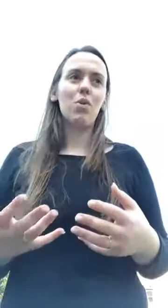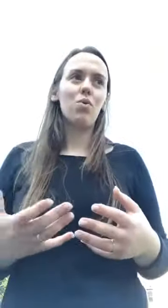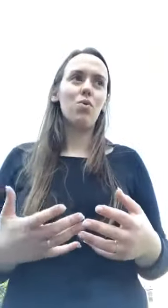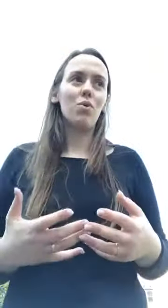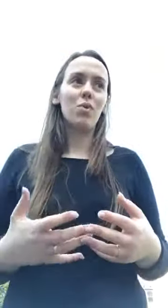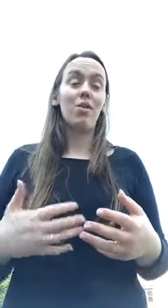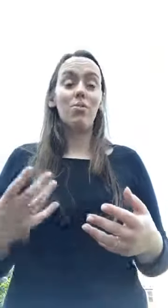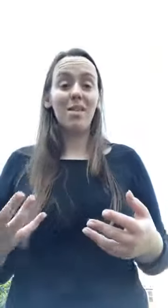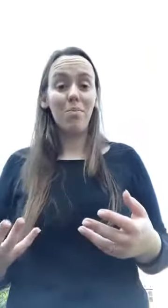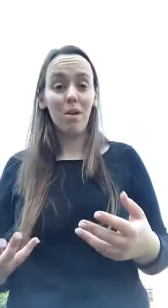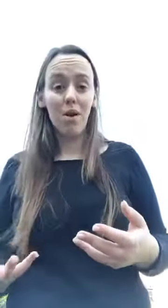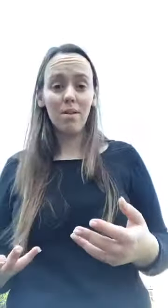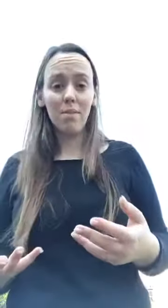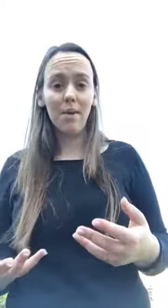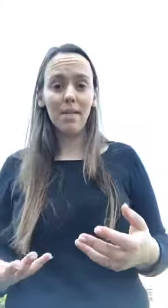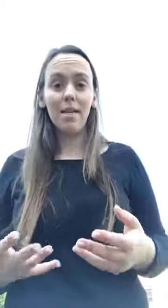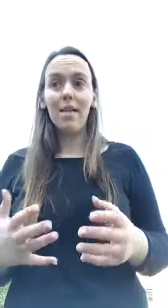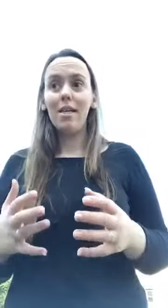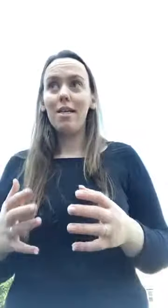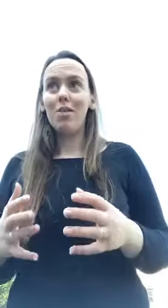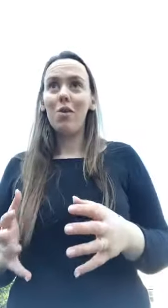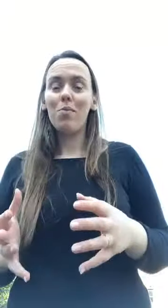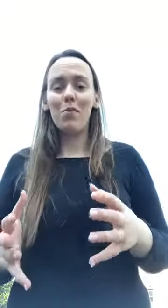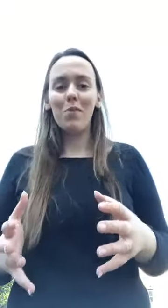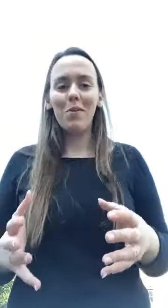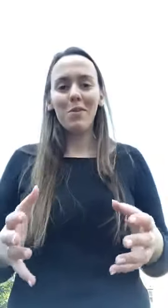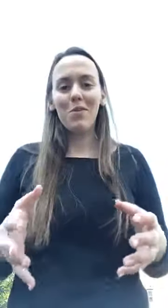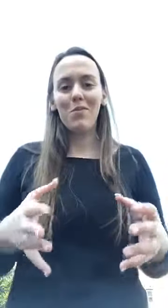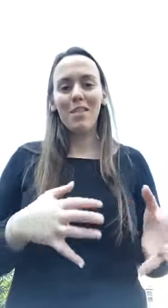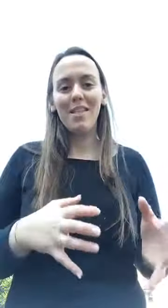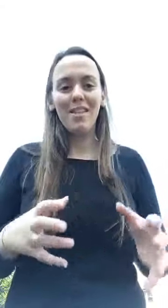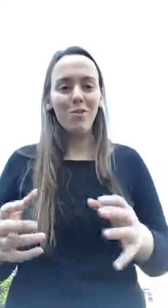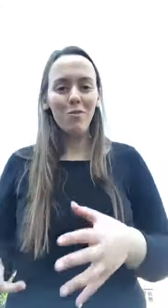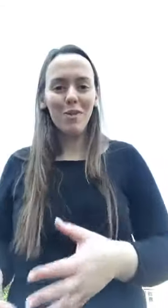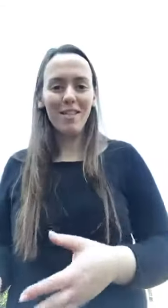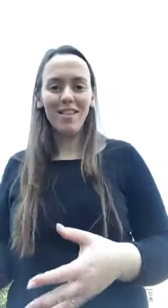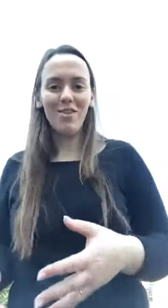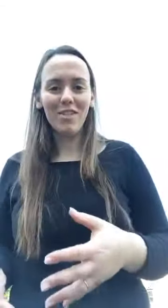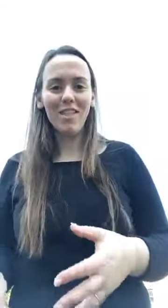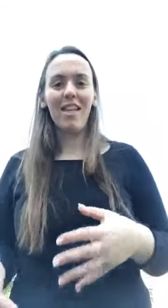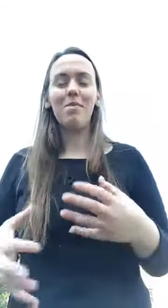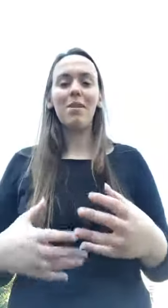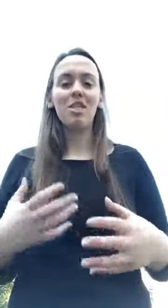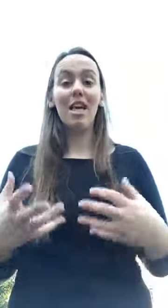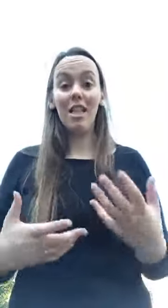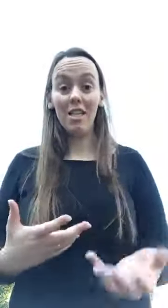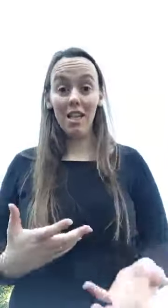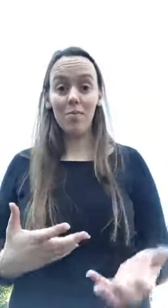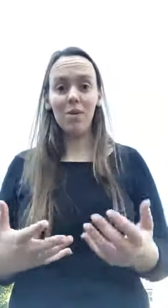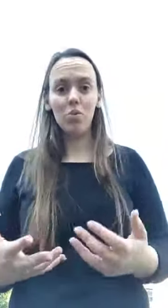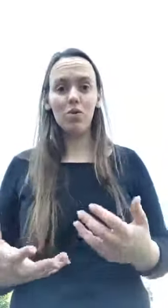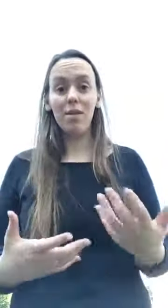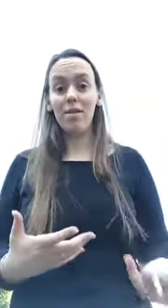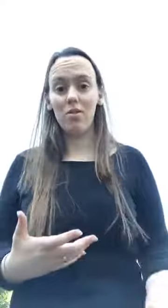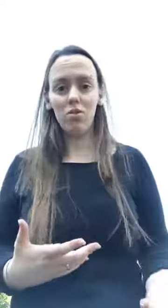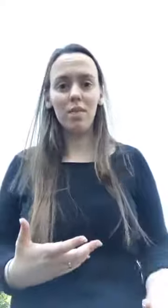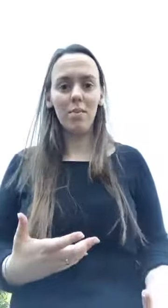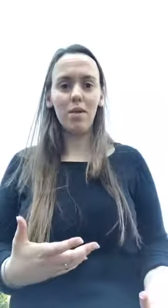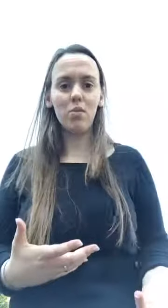procuram adormecer melhor também, não é propriamente fazer e adormecer logo de seguida, mas relaxar para o processo de adormecimento,